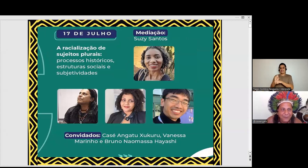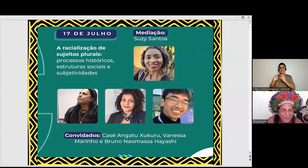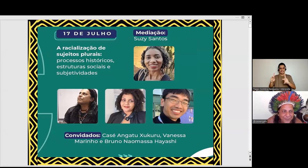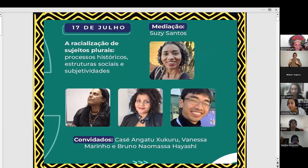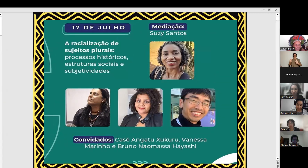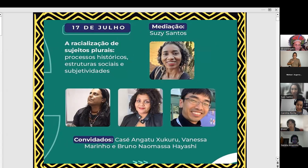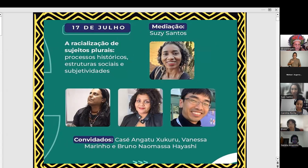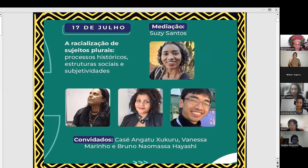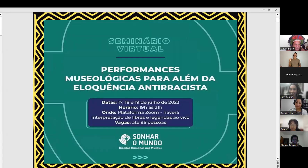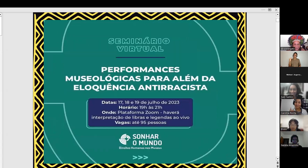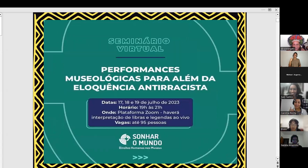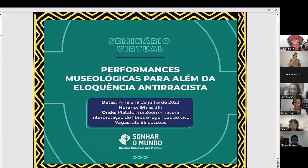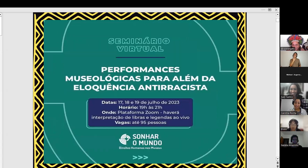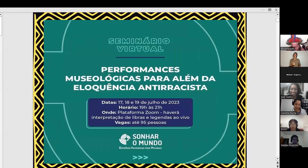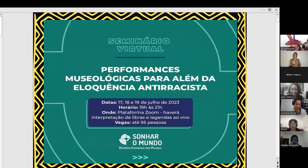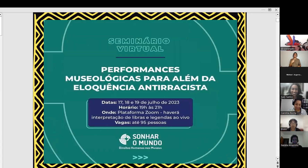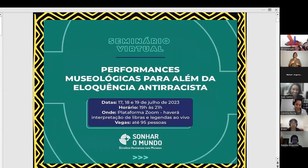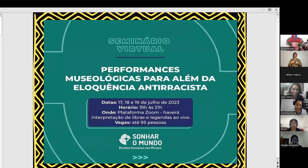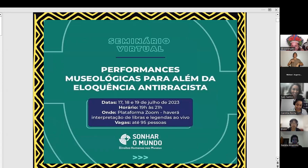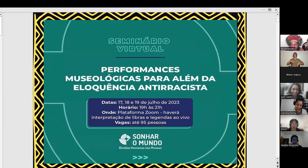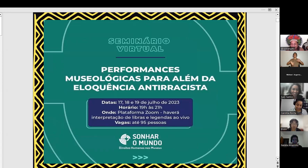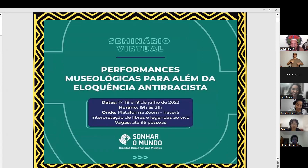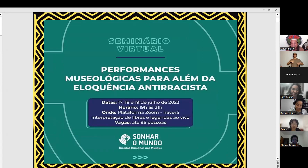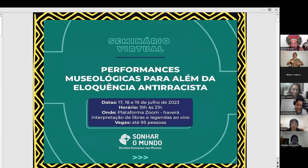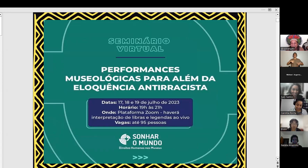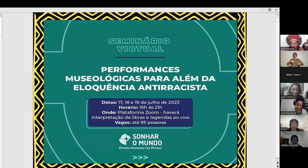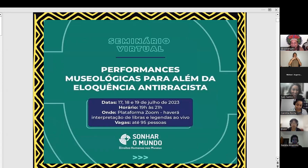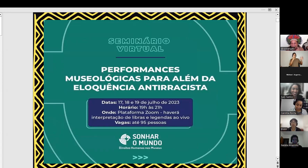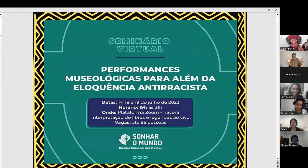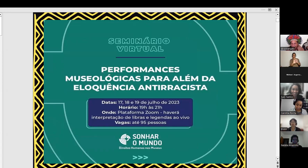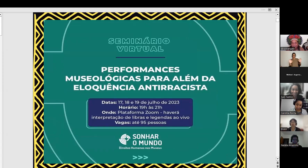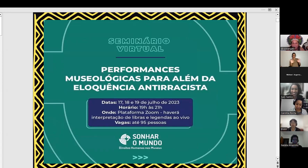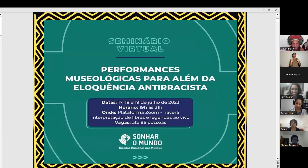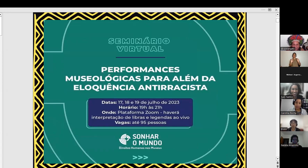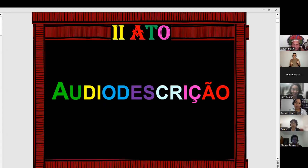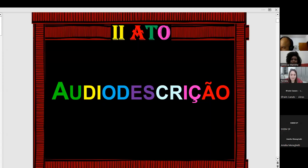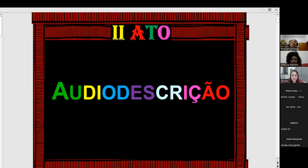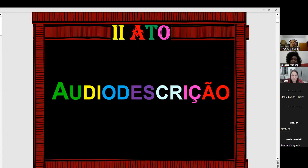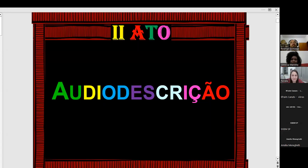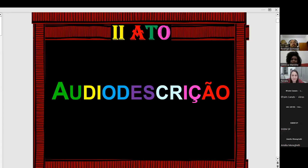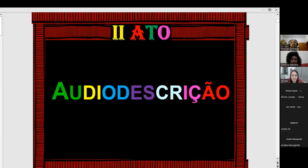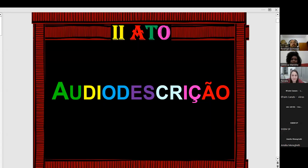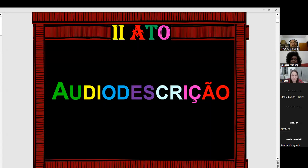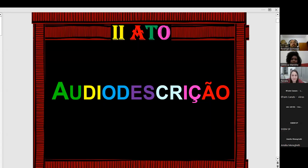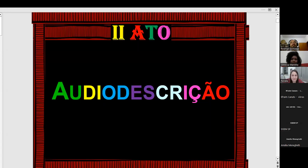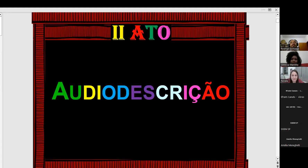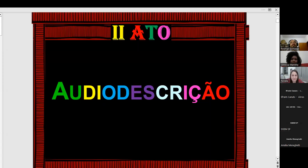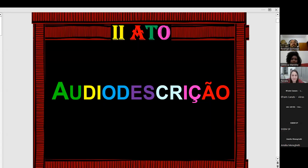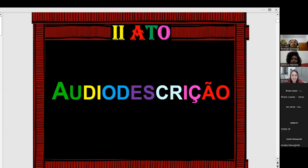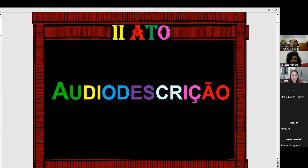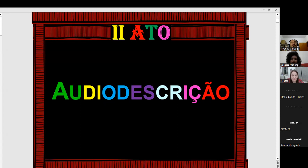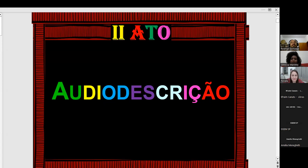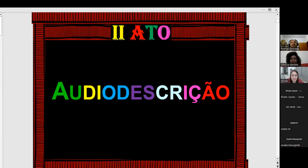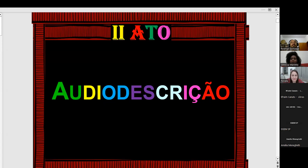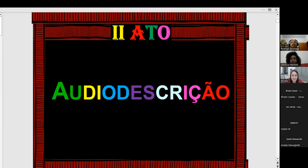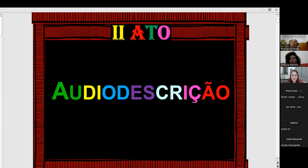mas tem que ser oralmente. Porque, senão, eu não vou prestar muita atenção. Tem que ser oralmente, tá certo? Então, a audiodescrição,